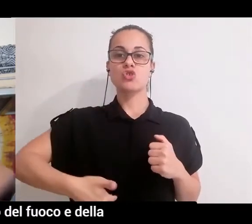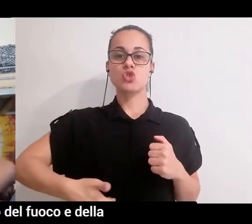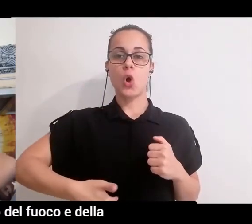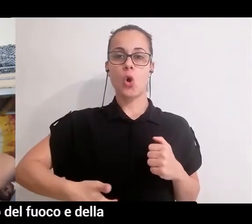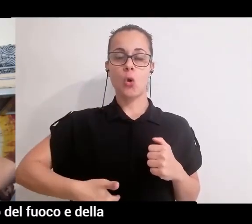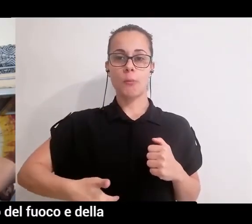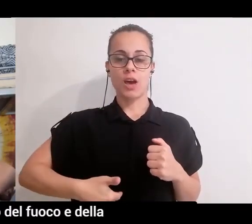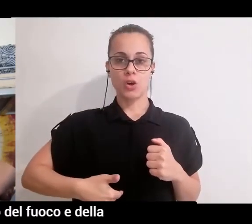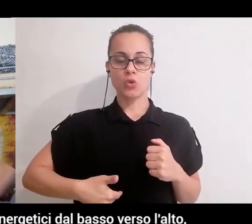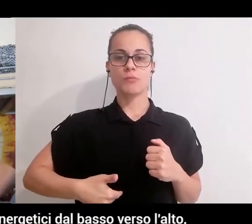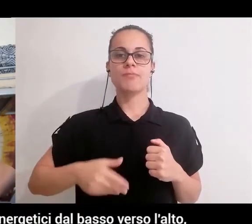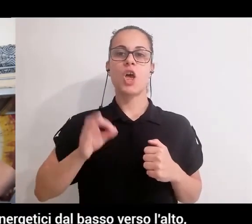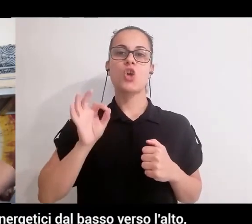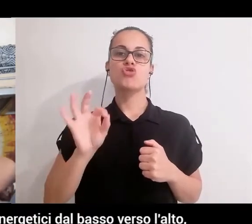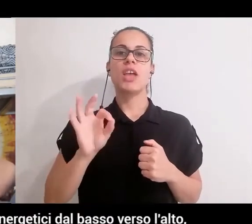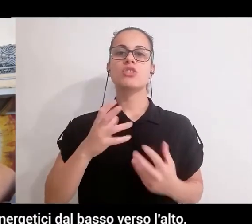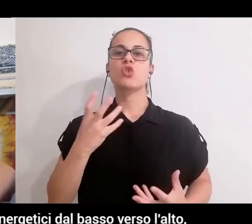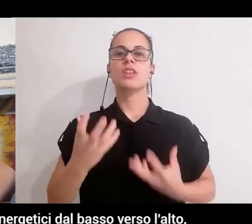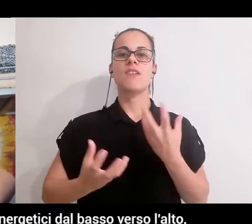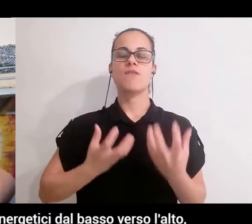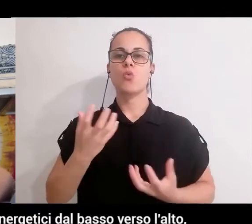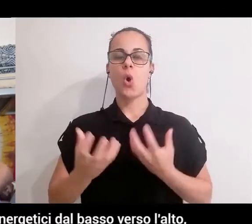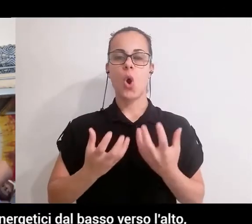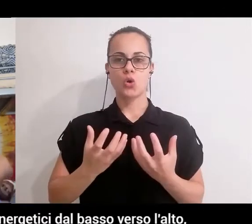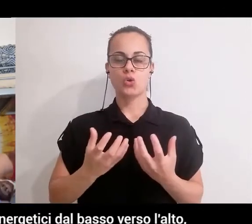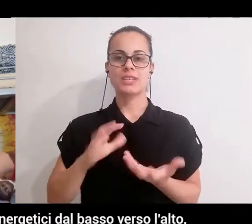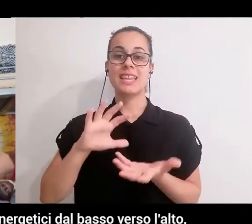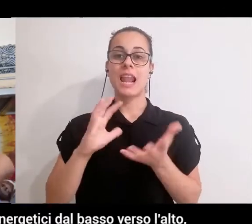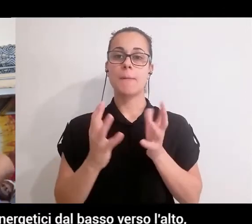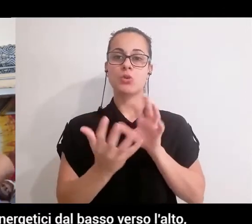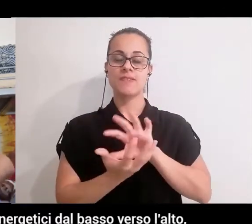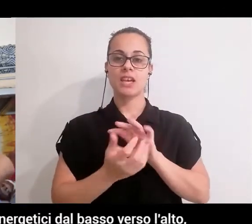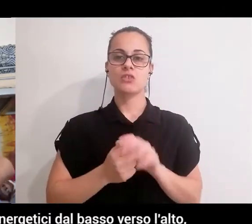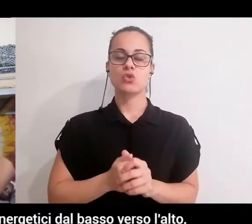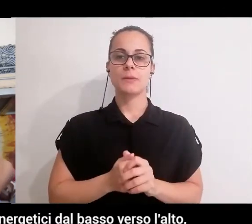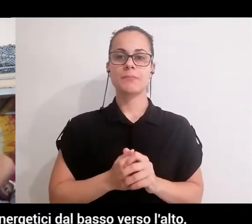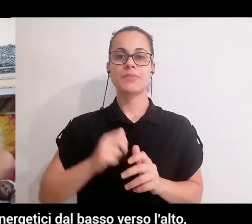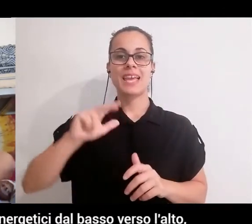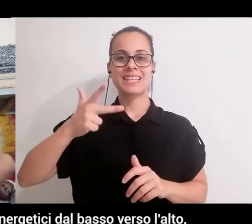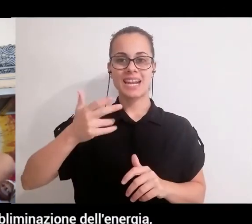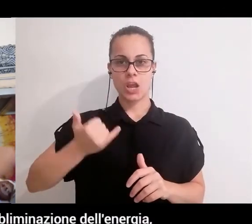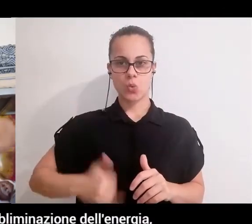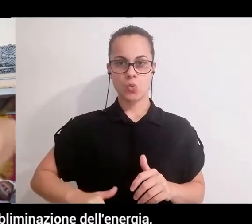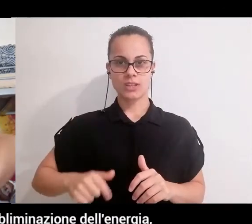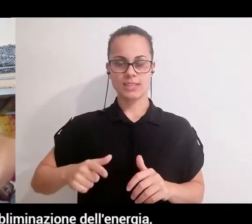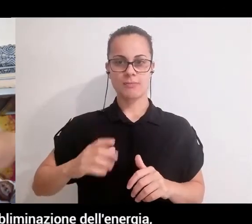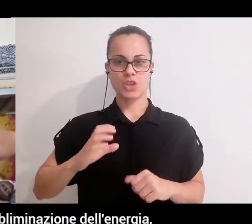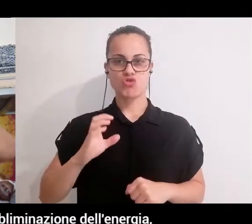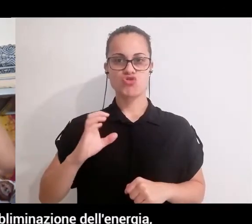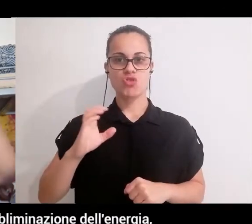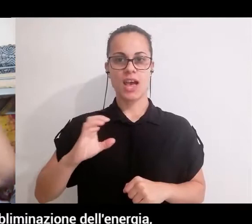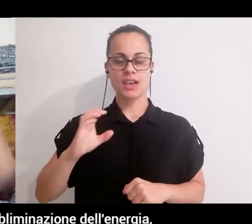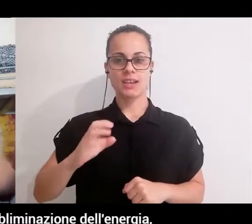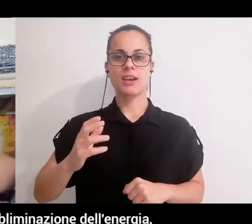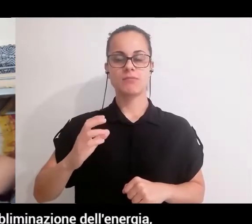il centro del fuoco e della trasformazione e quindi diciamo che da questi tre punti energetici dal basso verso l'alto da qui